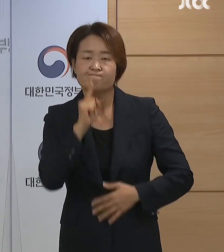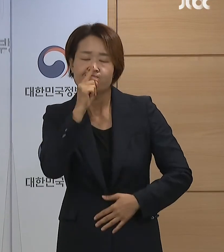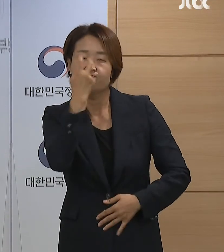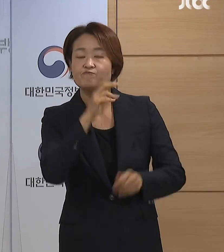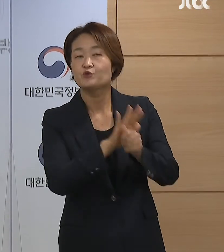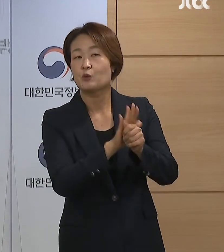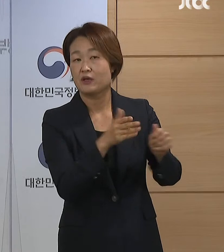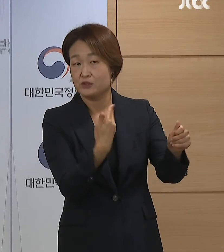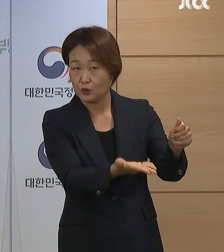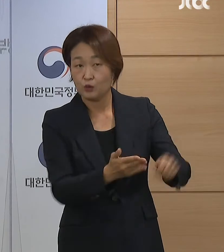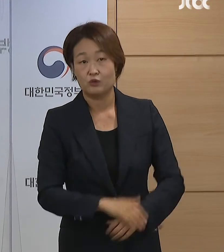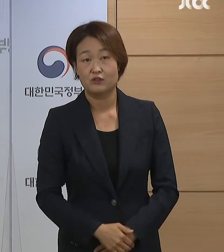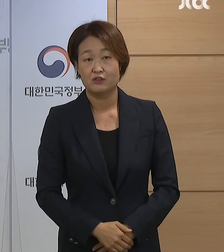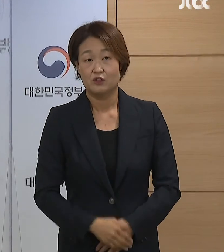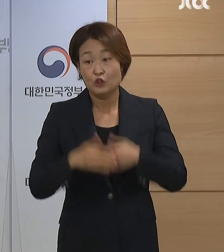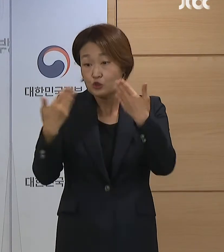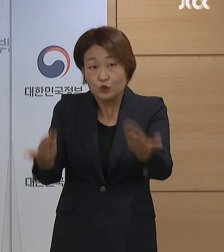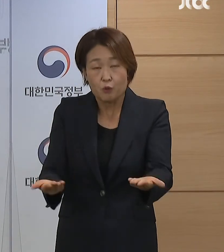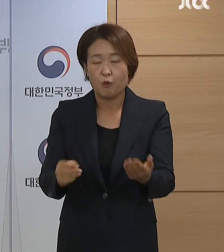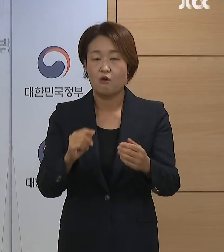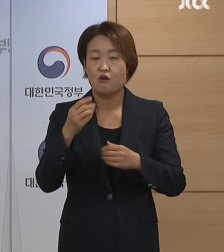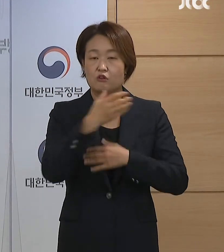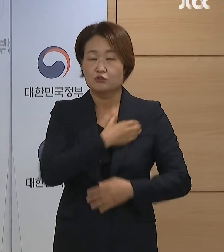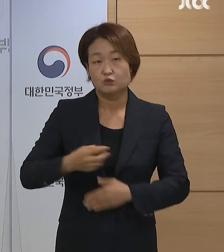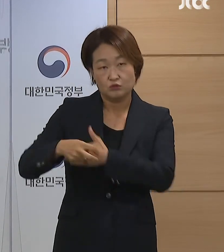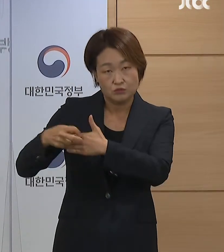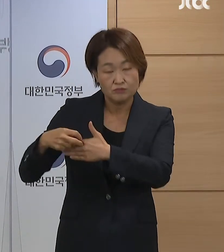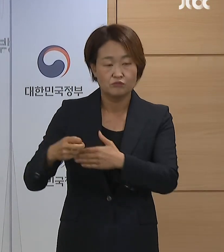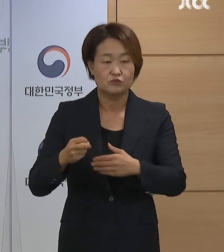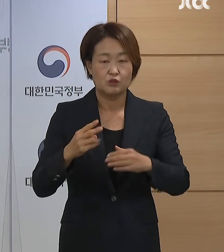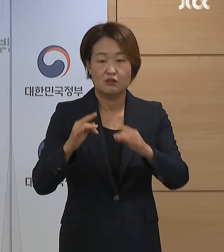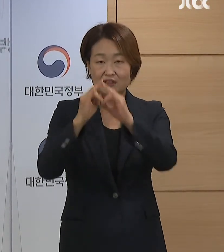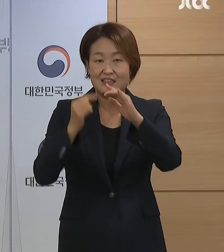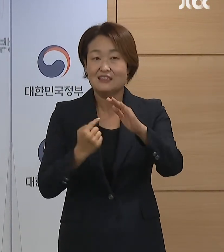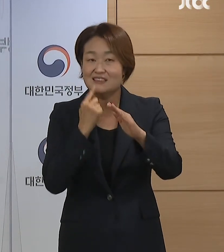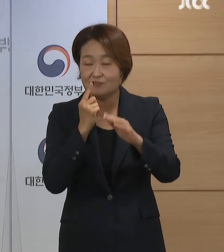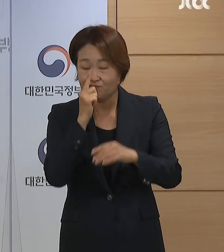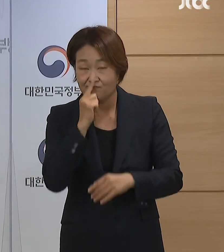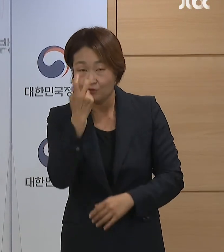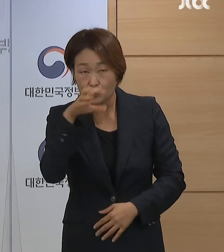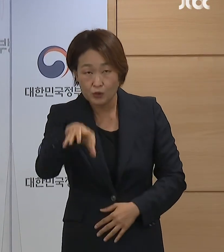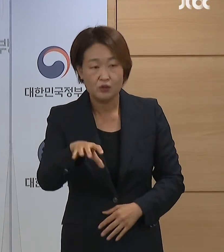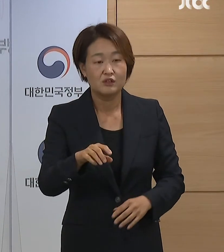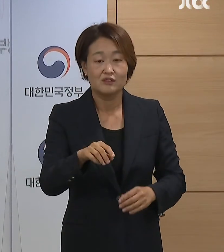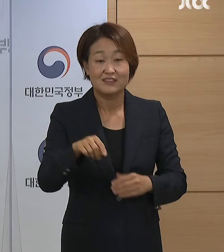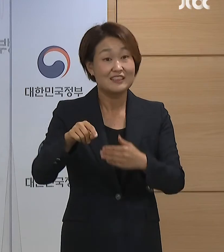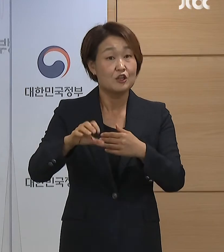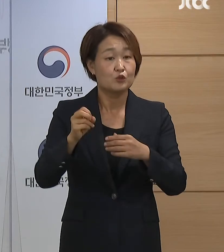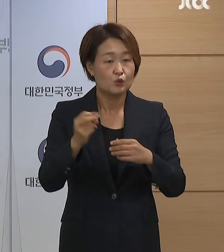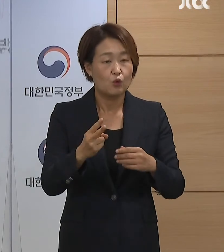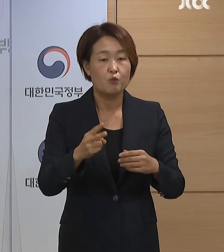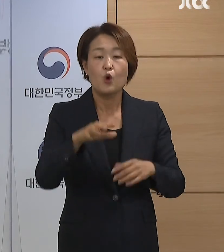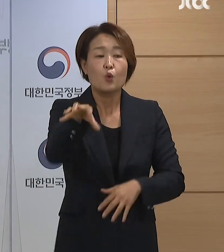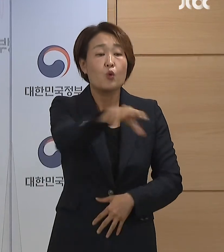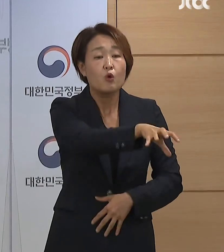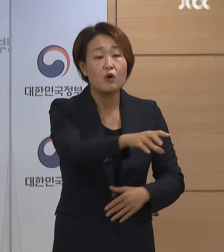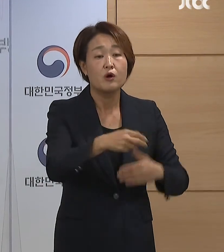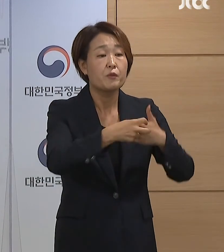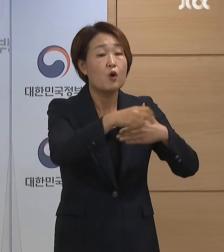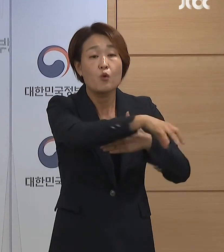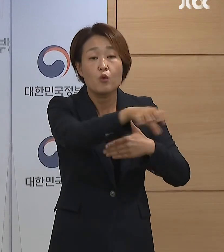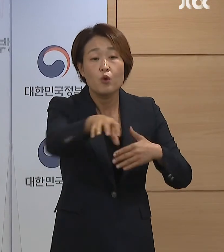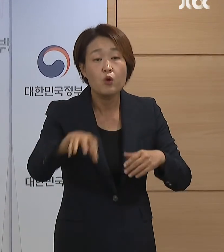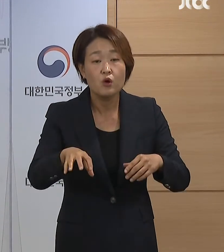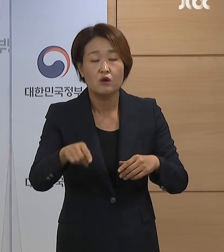휴일에 운영하는 보건소, 선별진료소와 임시선별검사소의 위치와 운영시간은